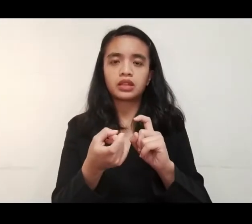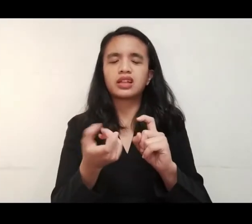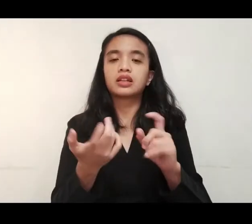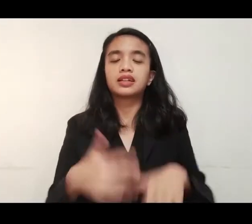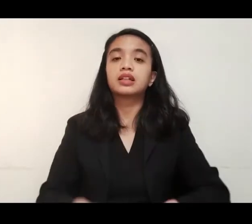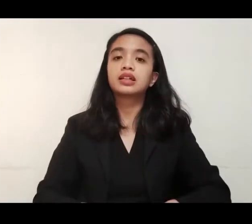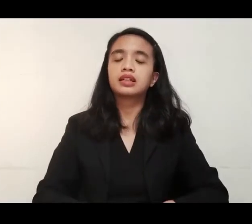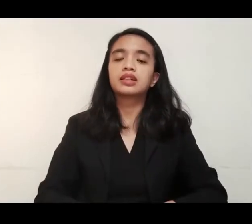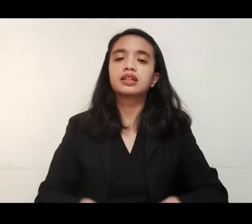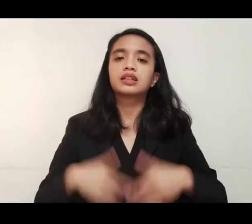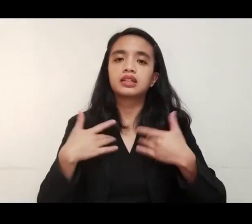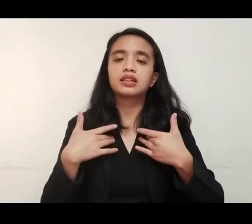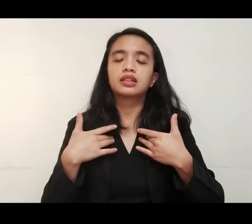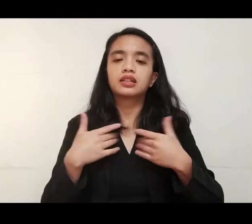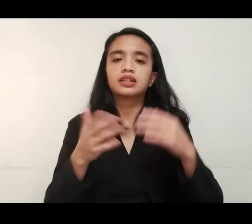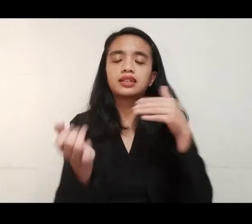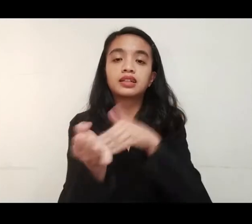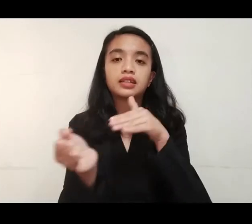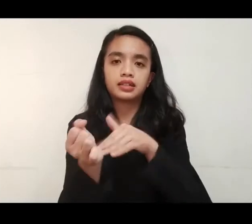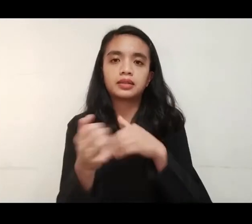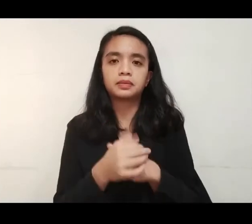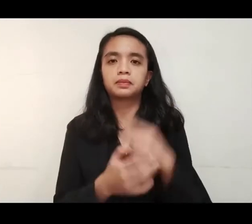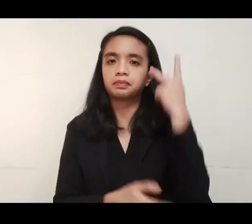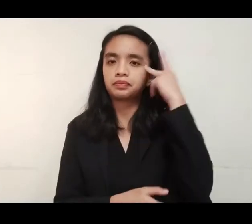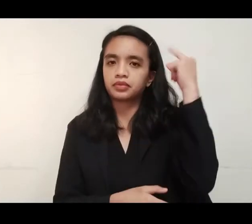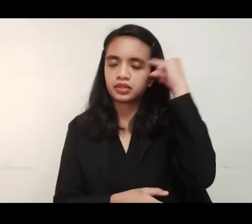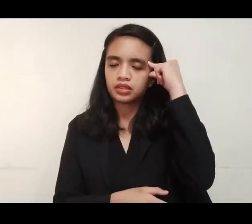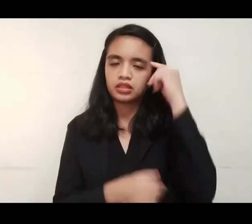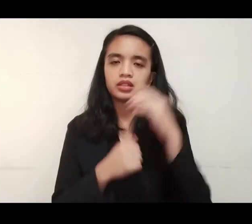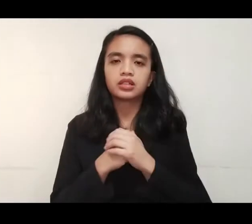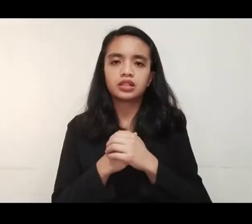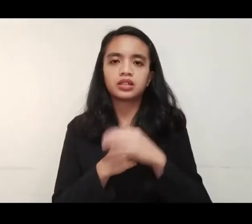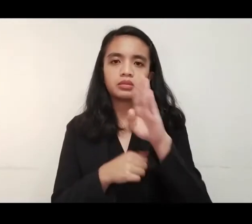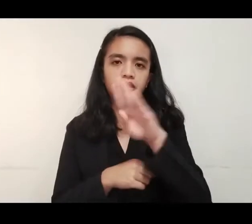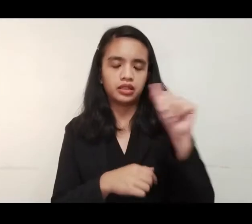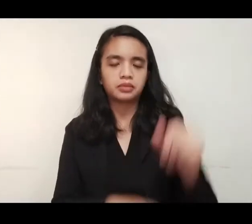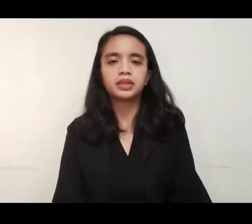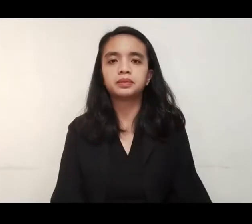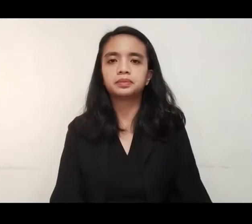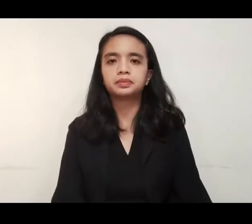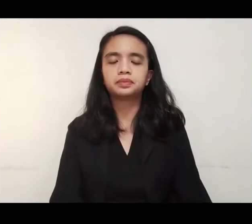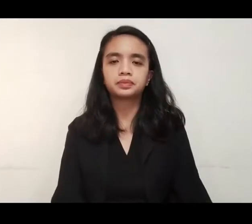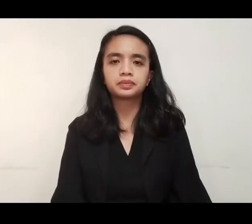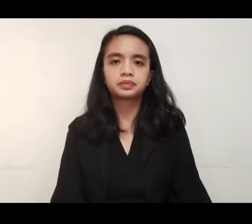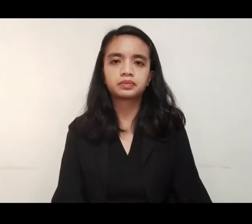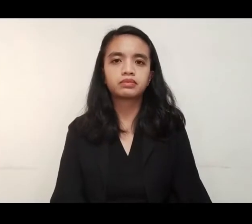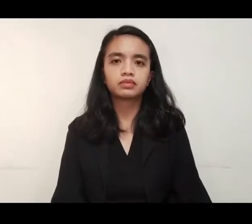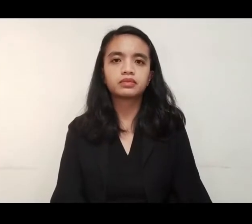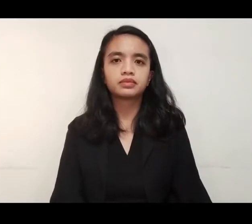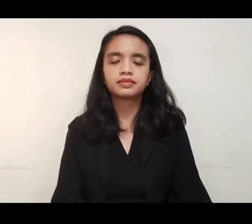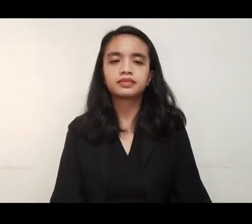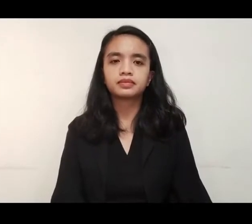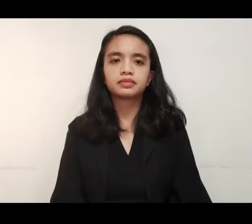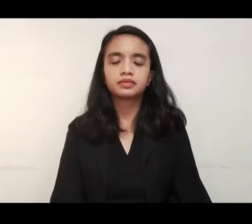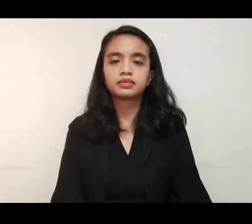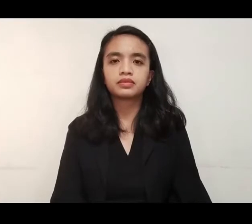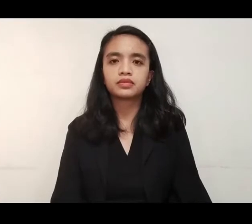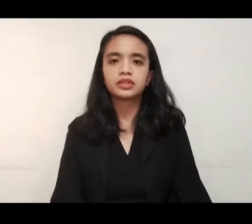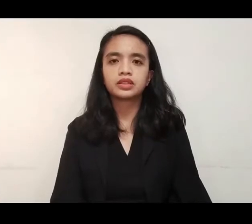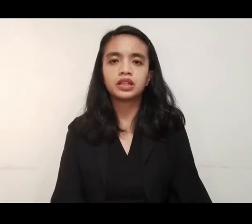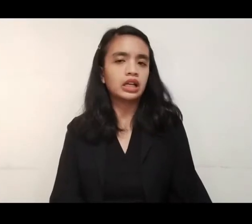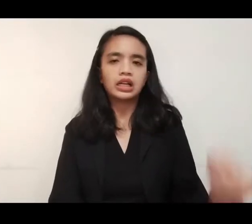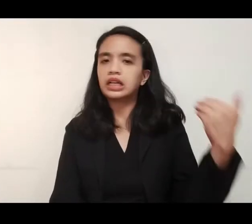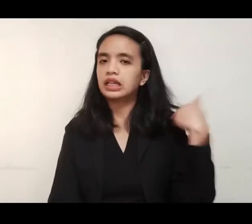galing ng live stock po, ng doktor po. King Guevara, Balitang Amyanan.